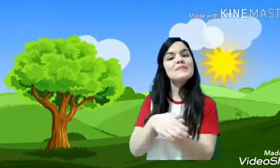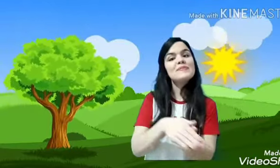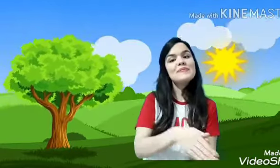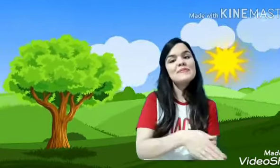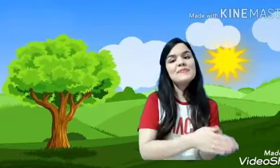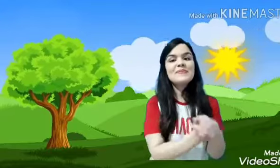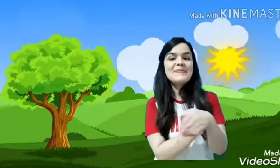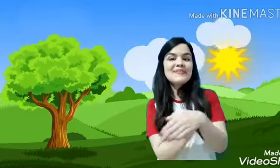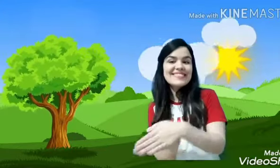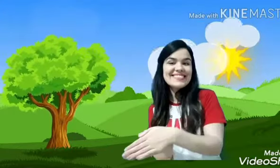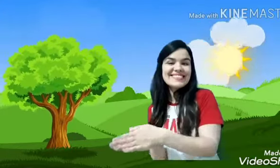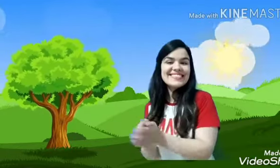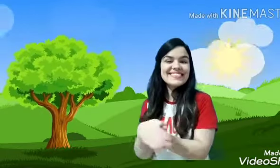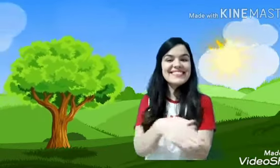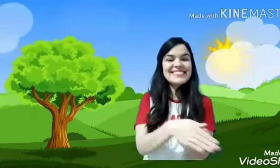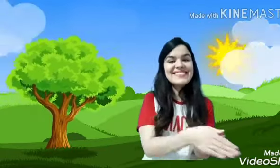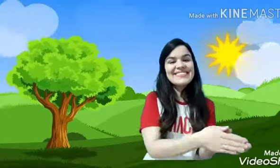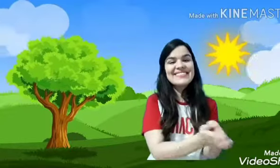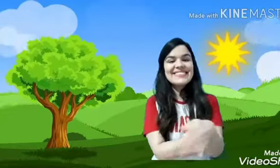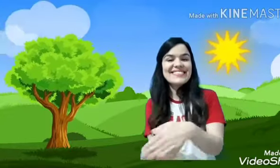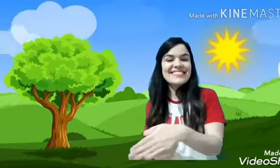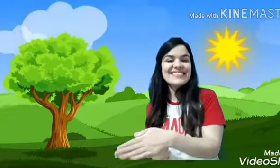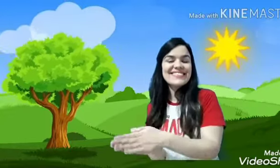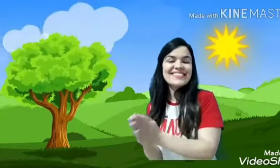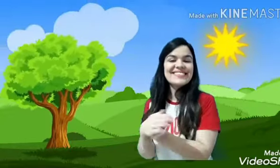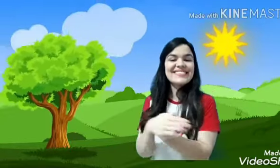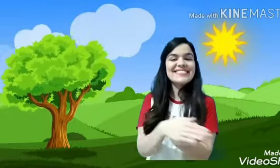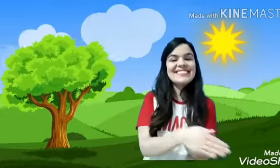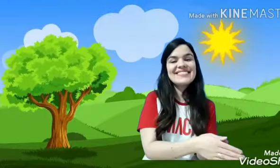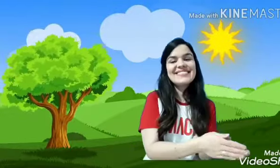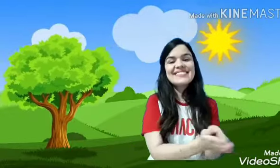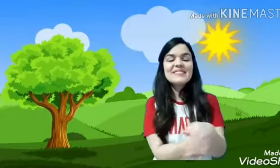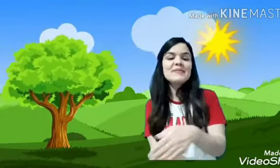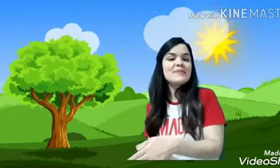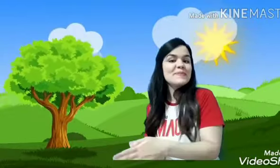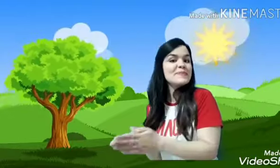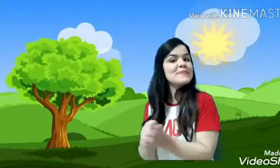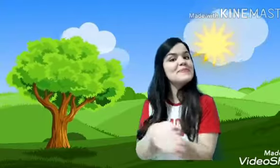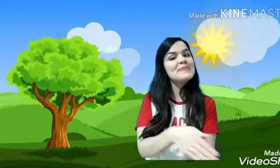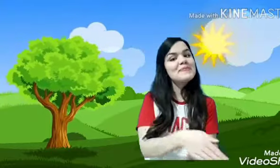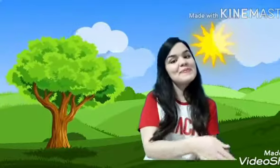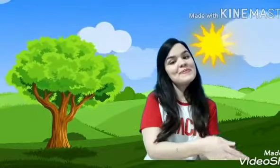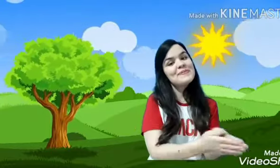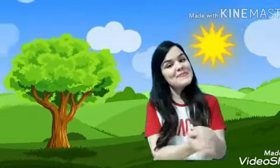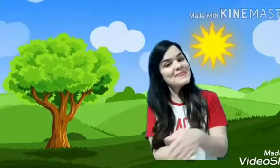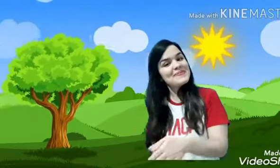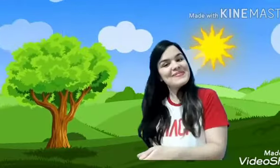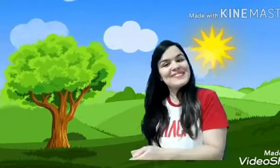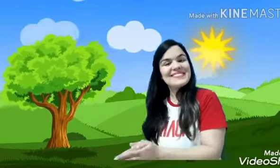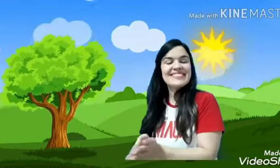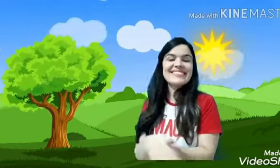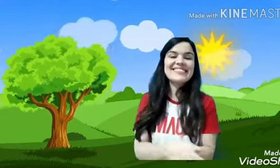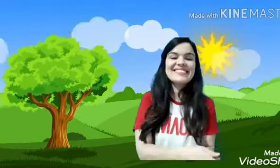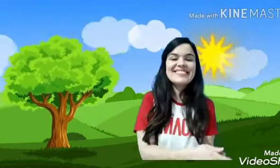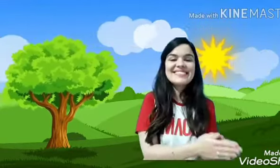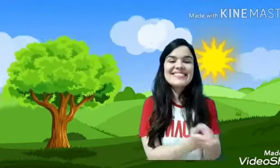peixinhos Dentro do rio estão os peixinhos Que junto aos sapos fazem